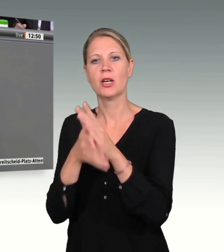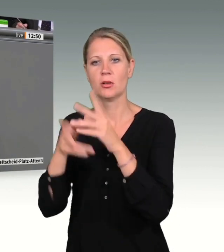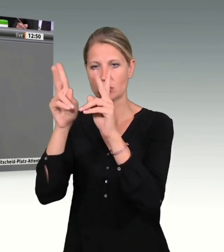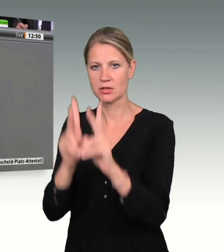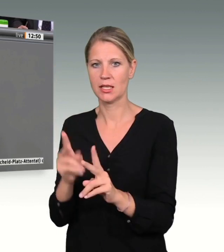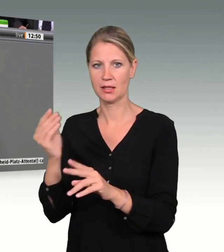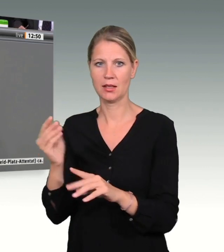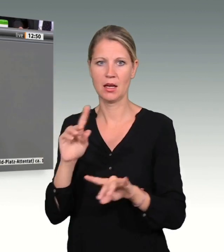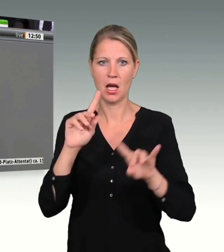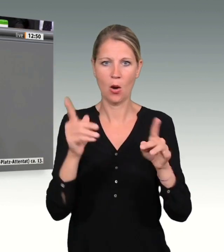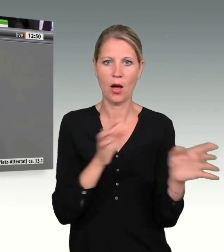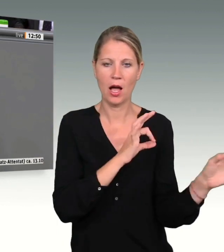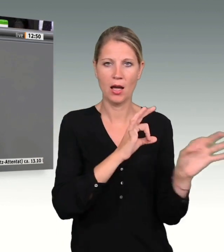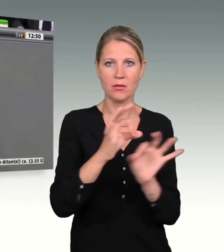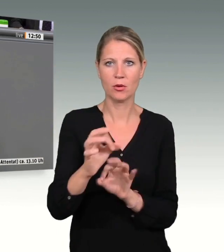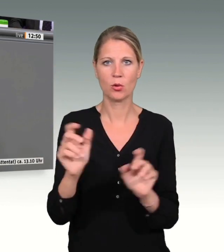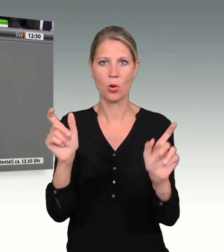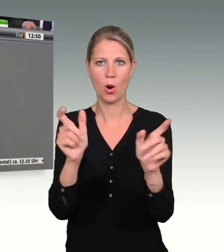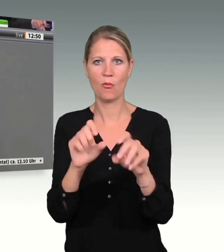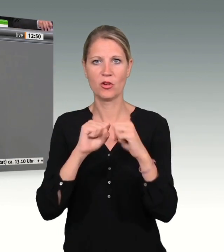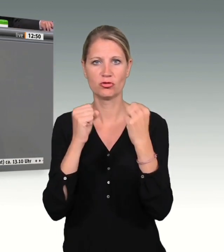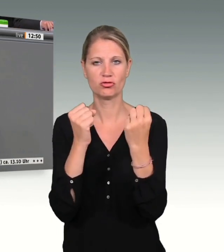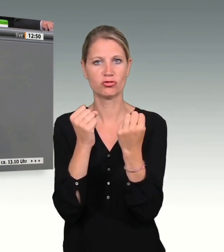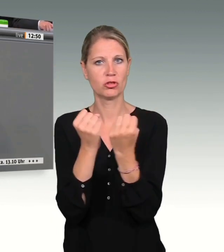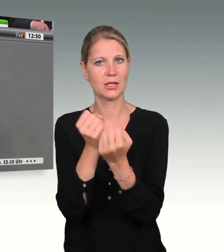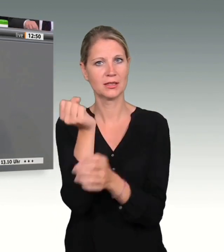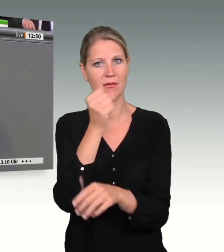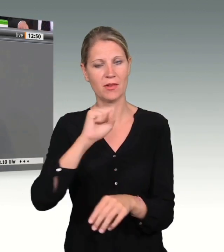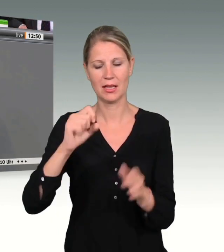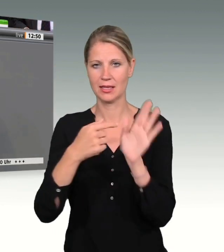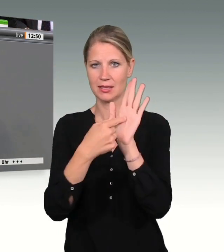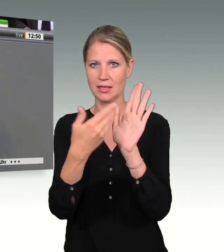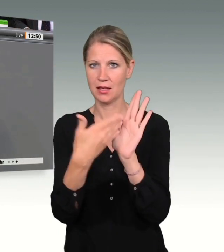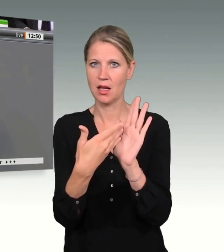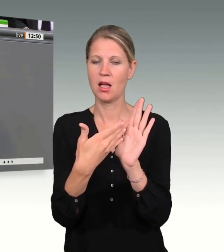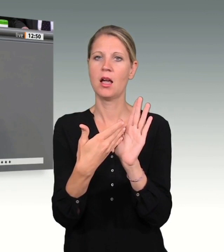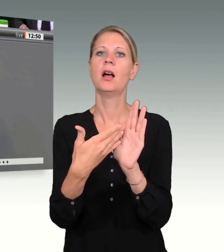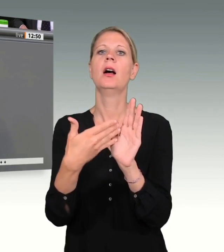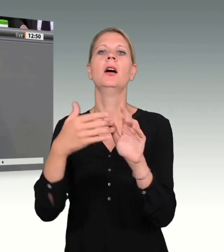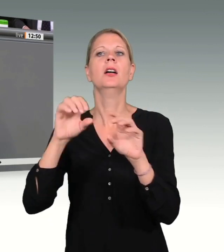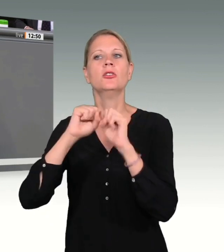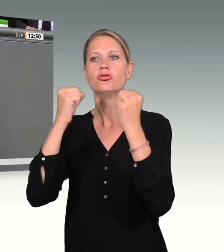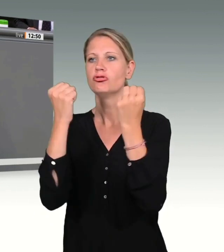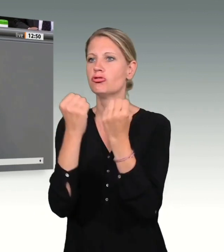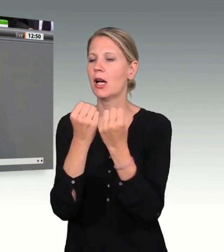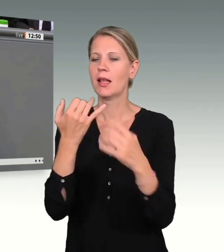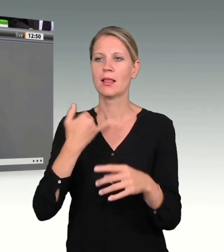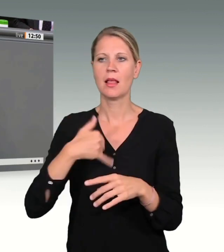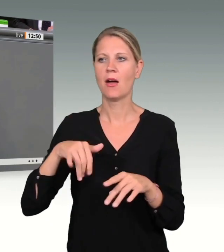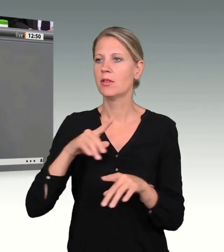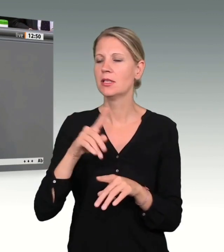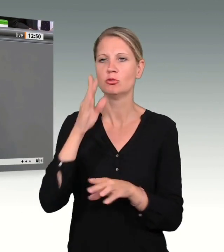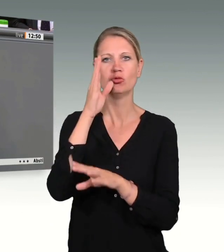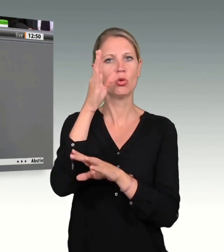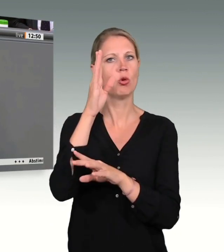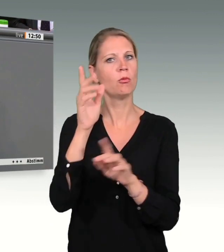darf künftig Opfer nicht alleinlassen. Der Opferschutz muss im Mittelpunkt der Politik